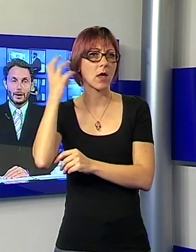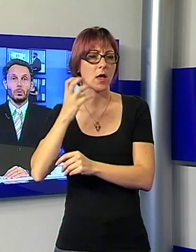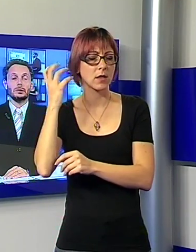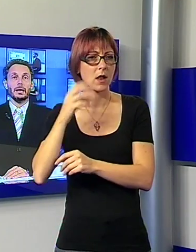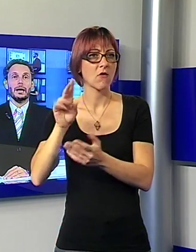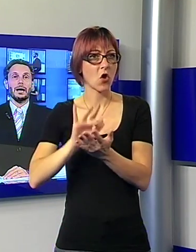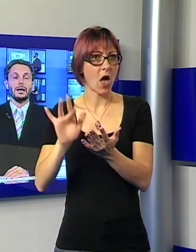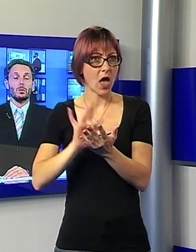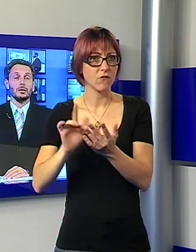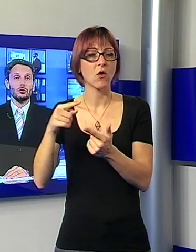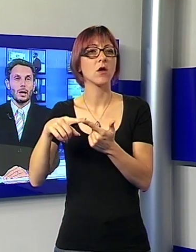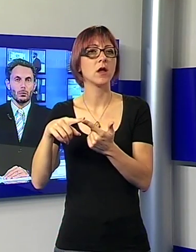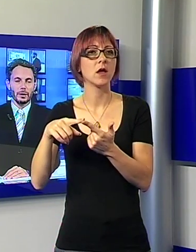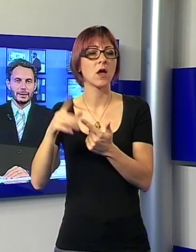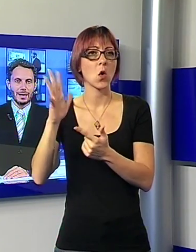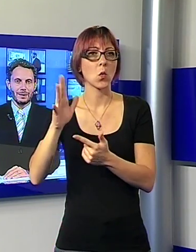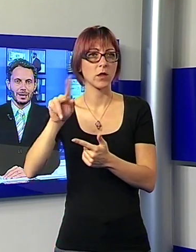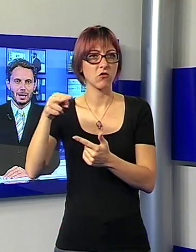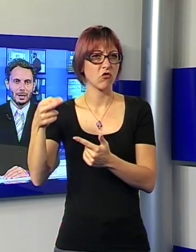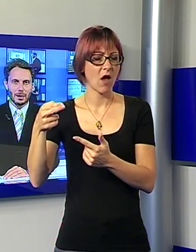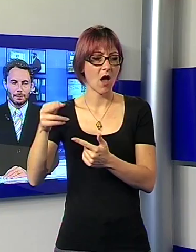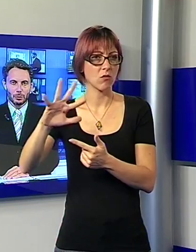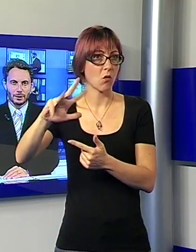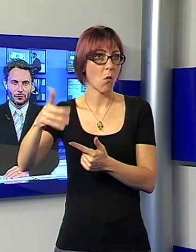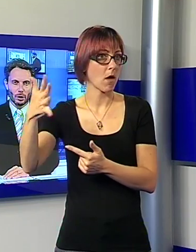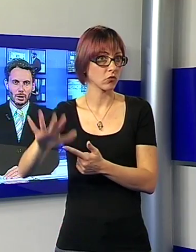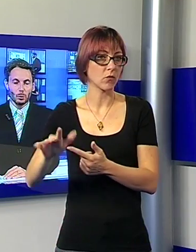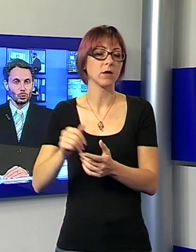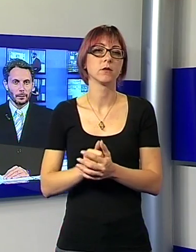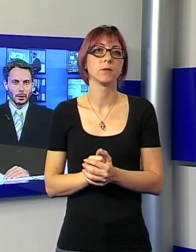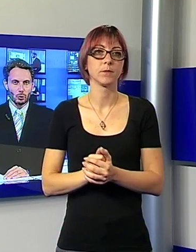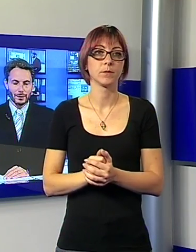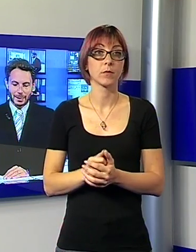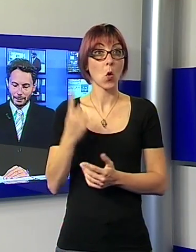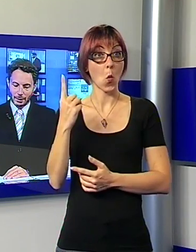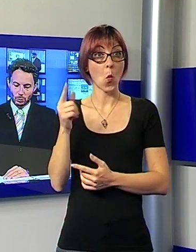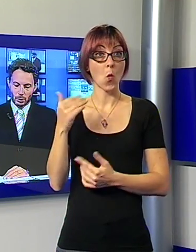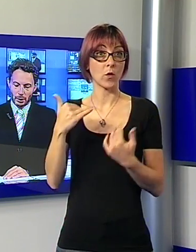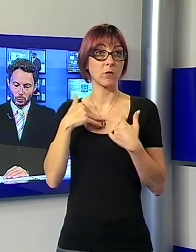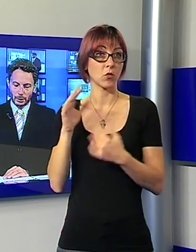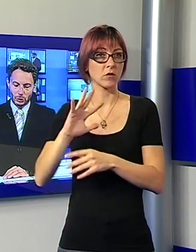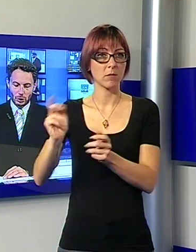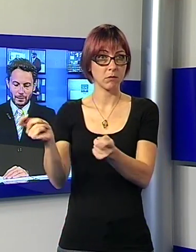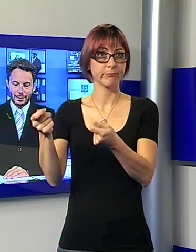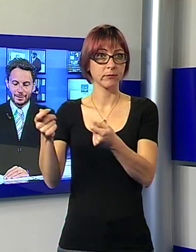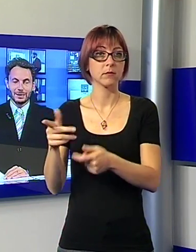oltre a 15 euro che teneva nel portafogli. Uno dei giovani rapinatori, un 19enne, è stato